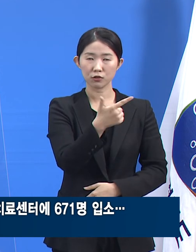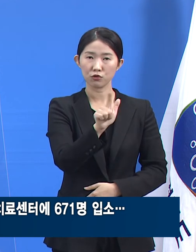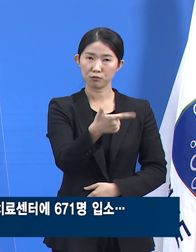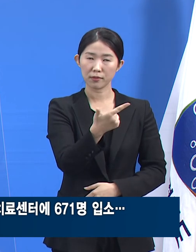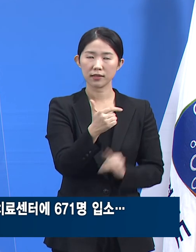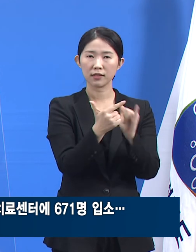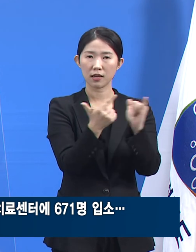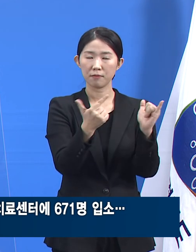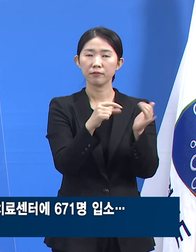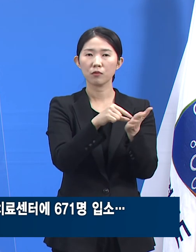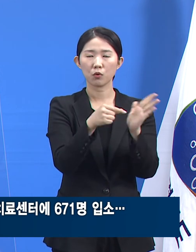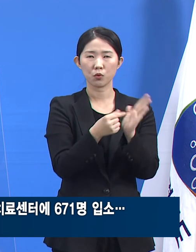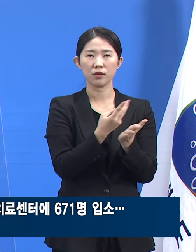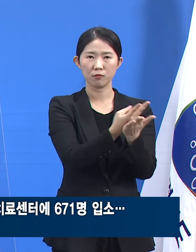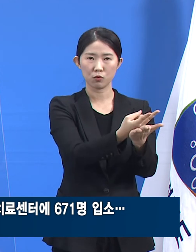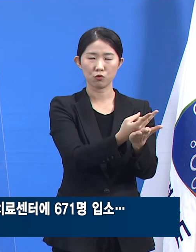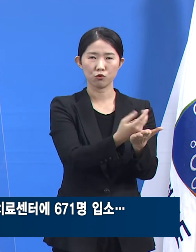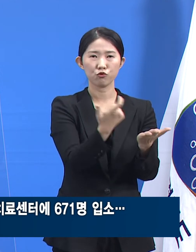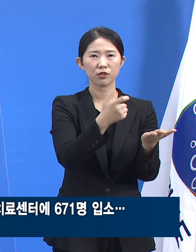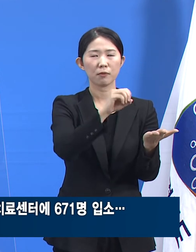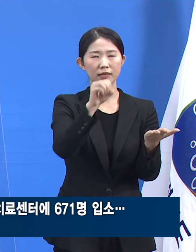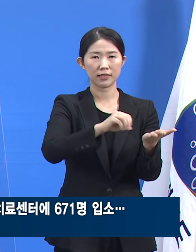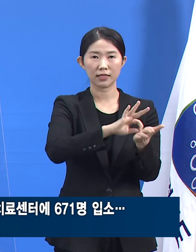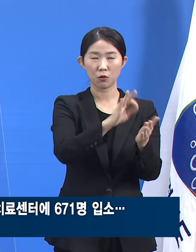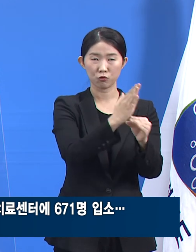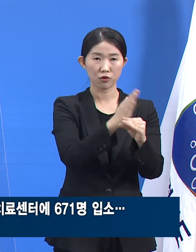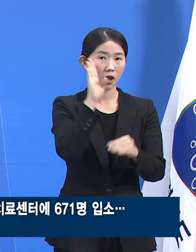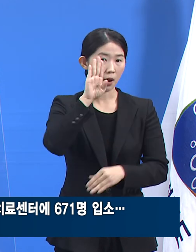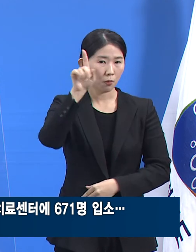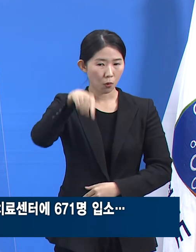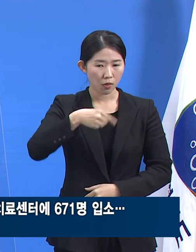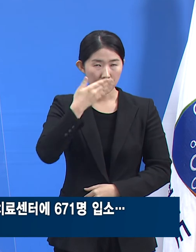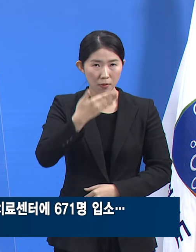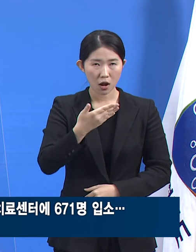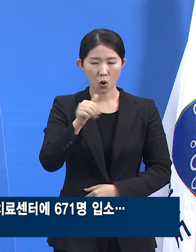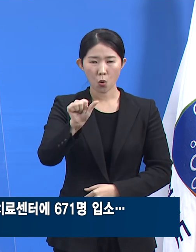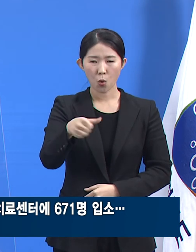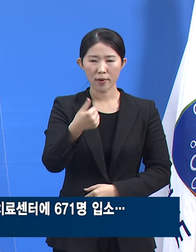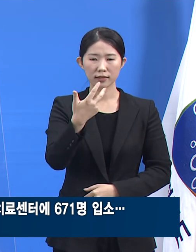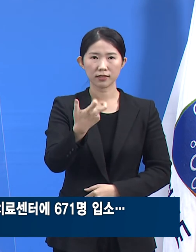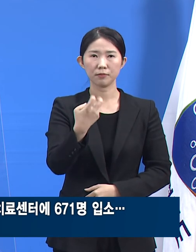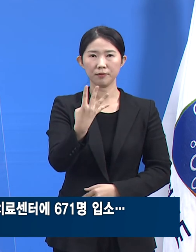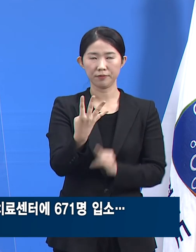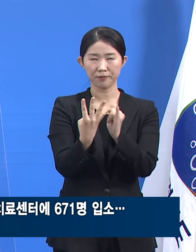%의 가동률을 보이며 자녀 수용 가능 인원은 574명입니다.